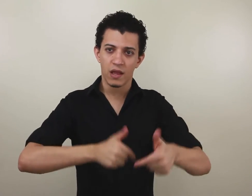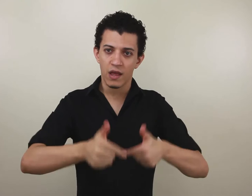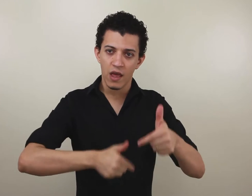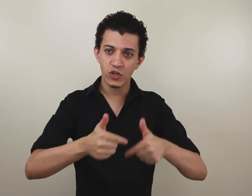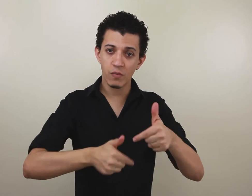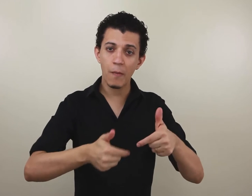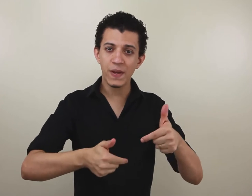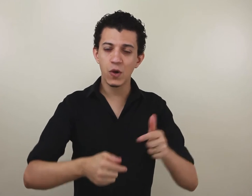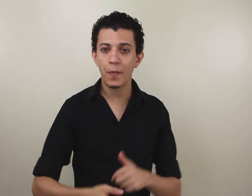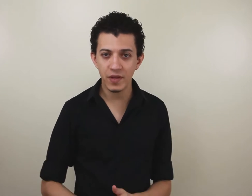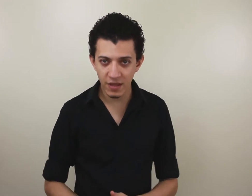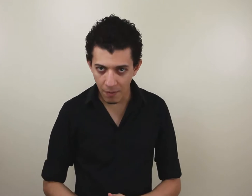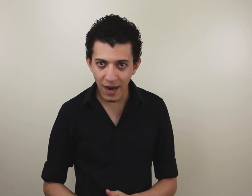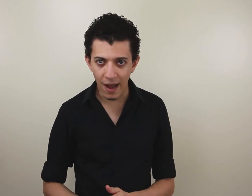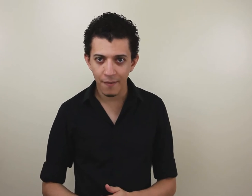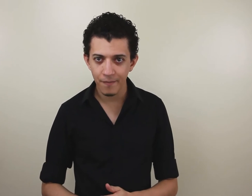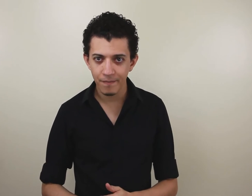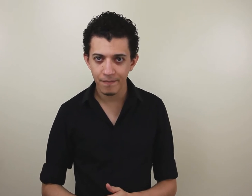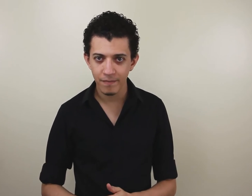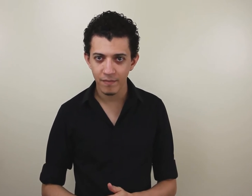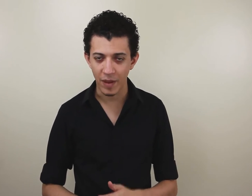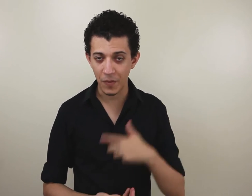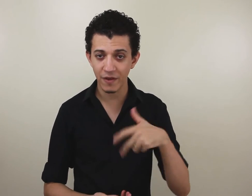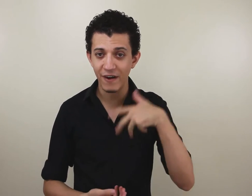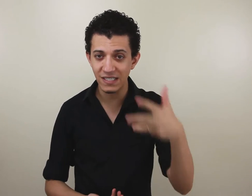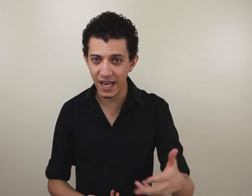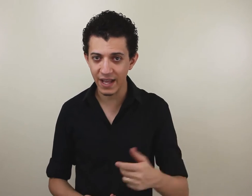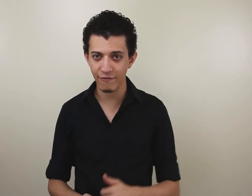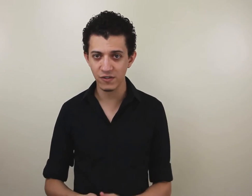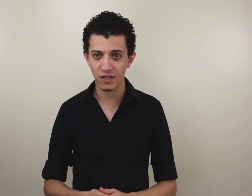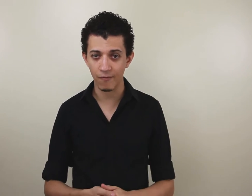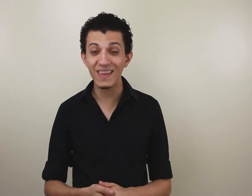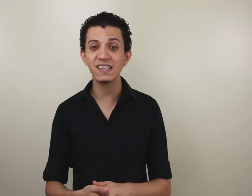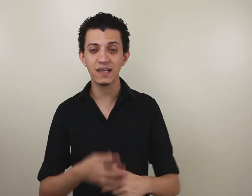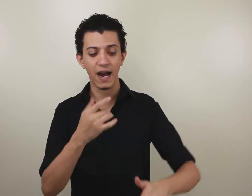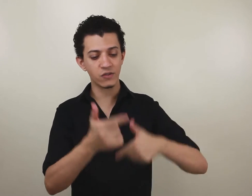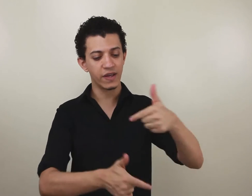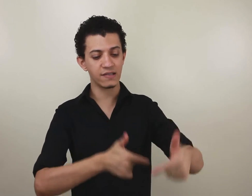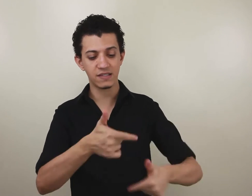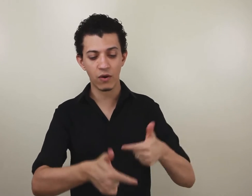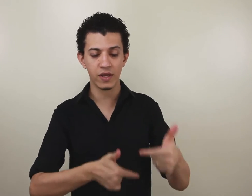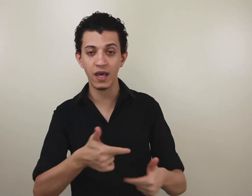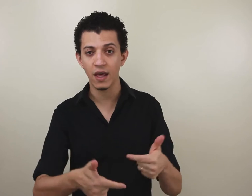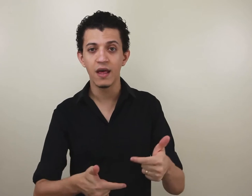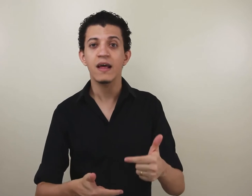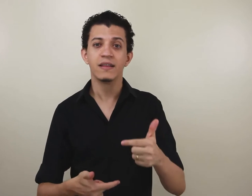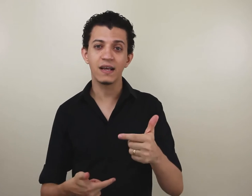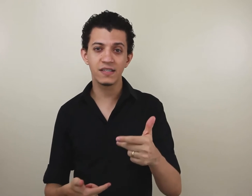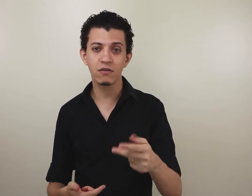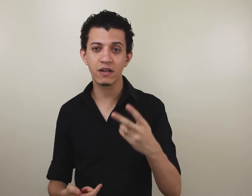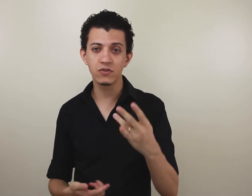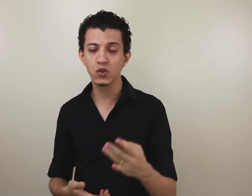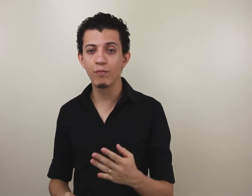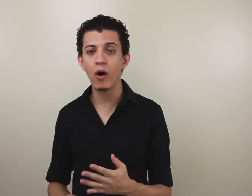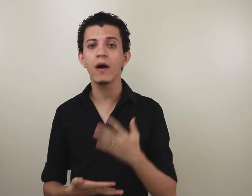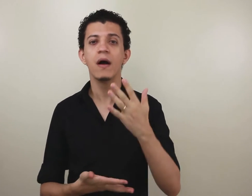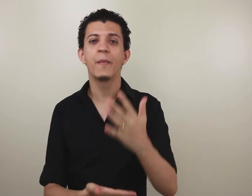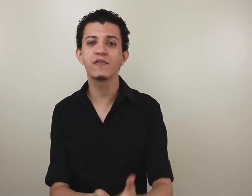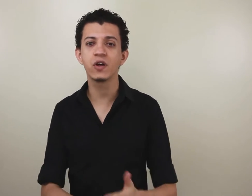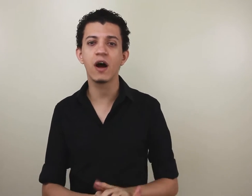Eu chamei uma pessoa para poder trabalhar, para poder fazer aquela função. Nesse caso aqui, esse sinal aqui está sendo traduzido por profissional.